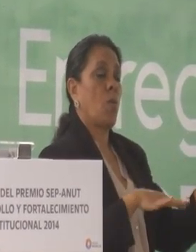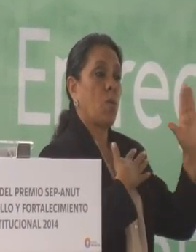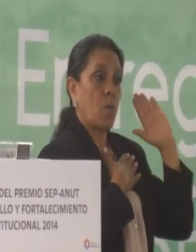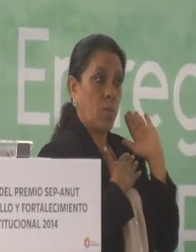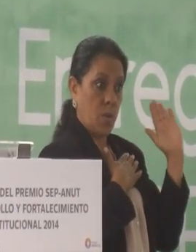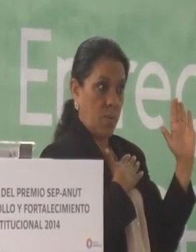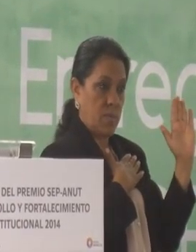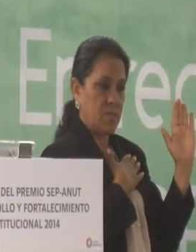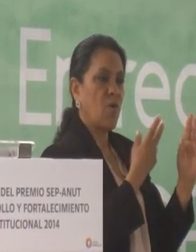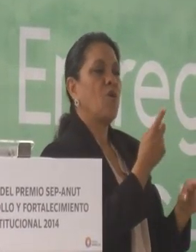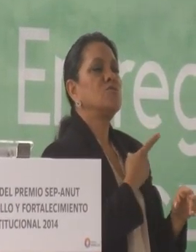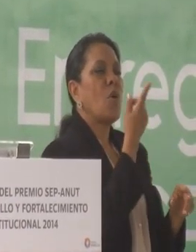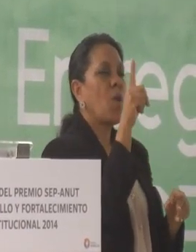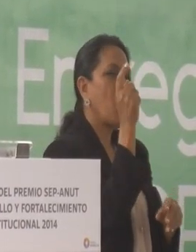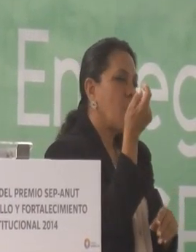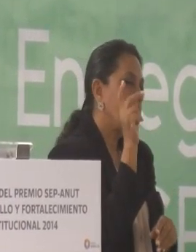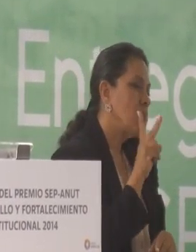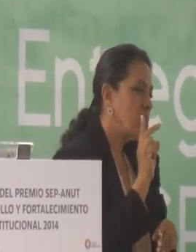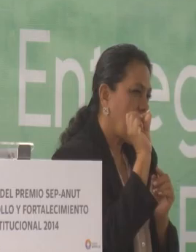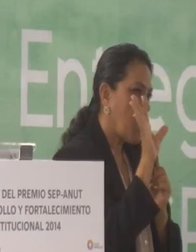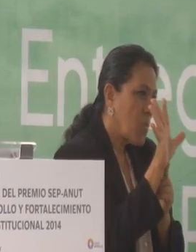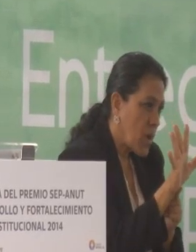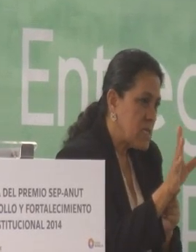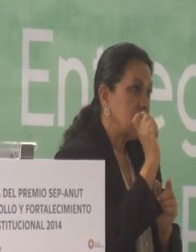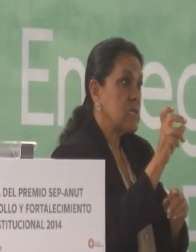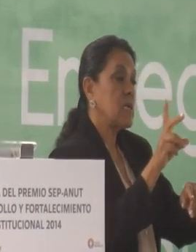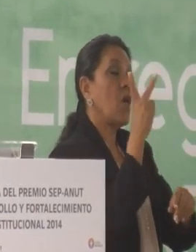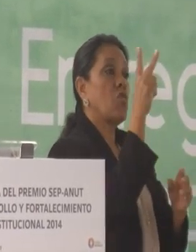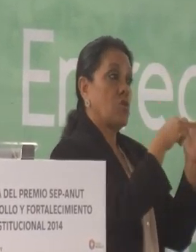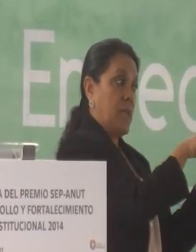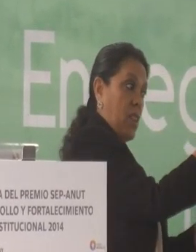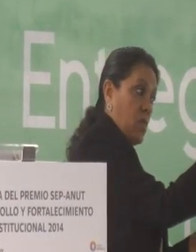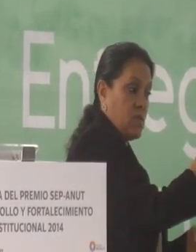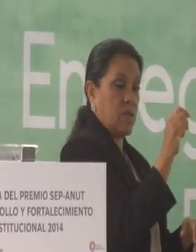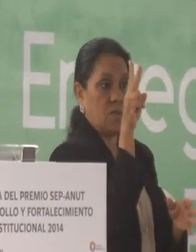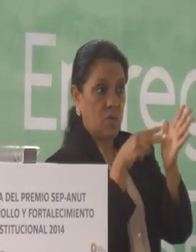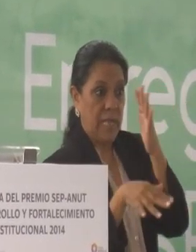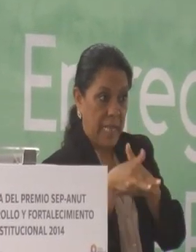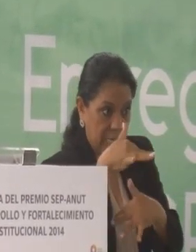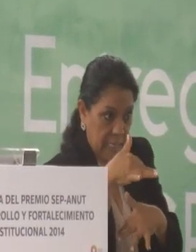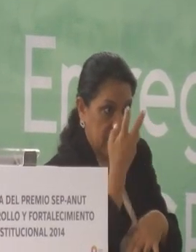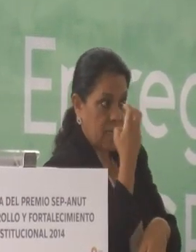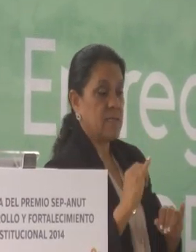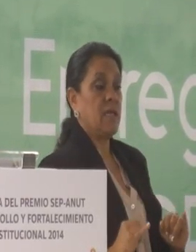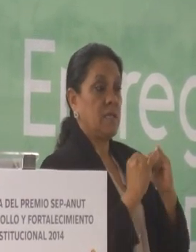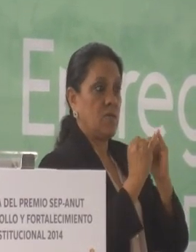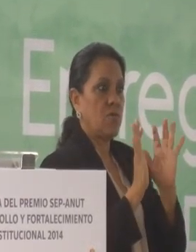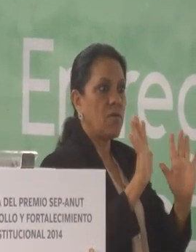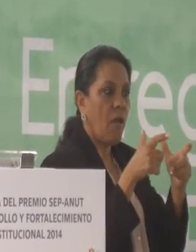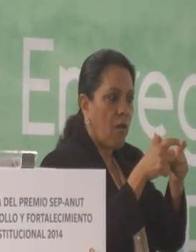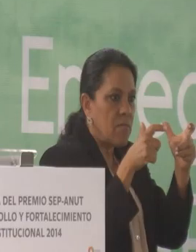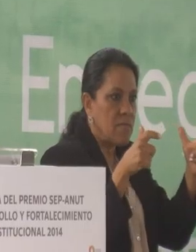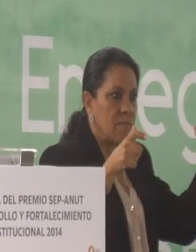Solo como botón demuestra consignar que del 2012 al 2015 estas instituciones han crecido